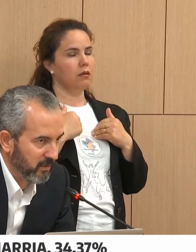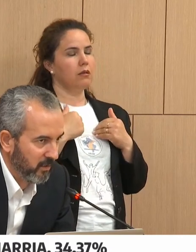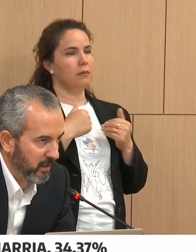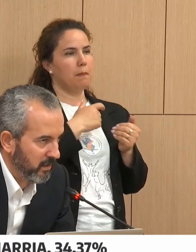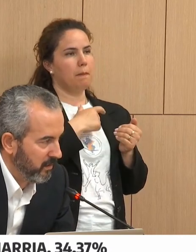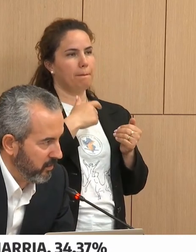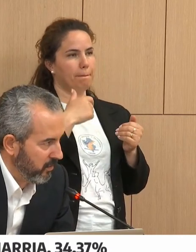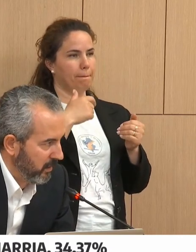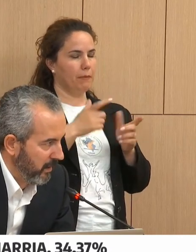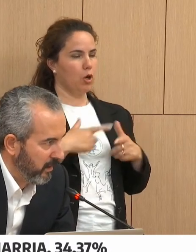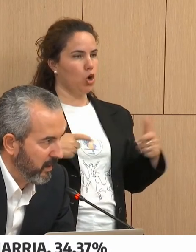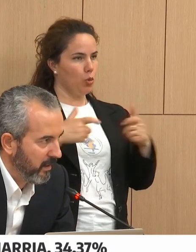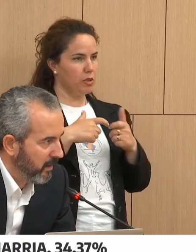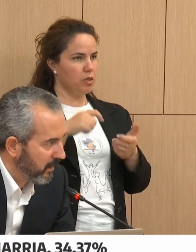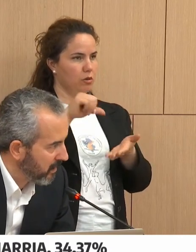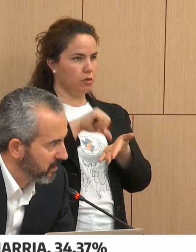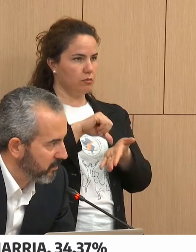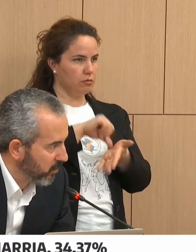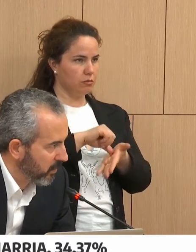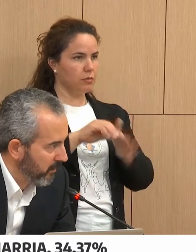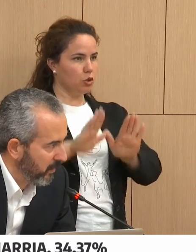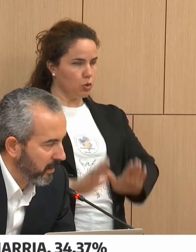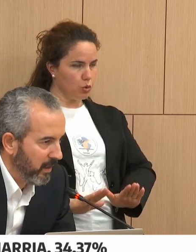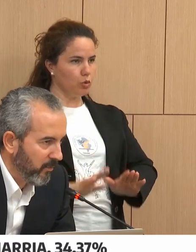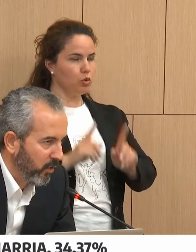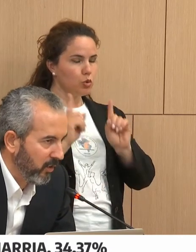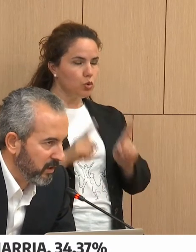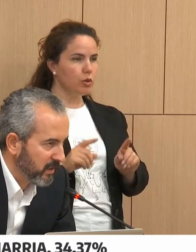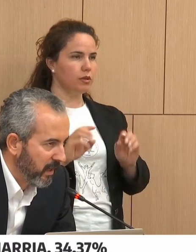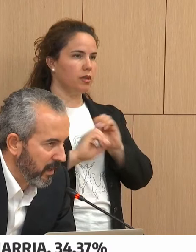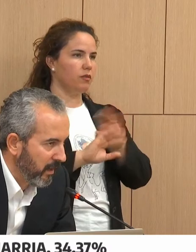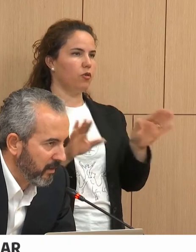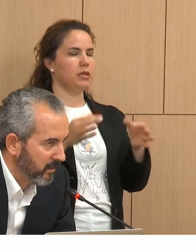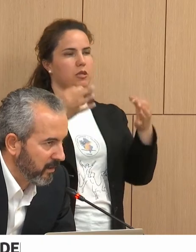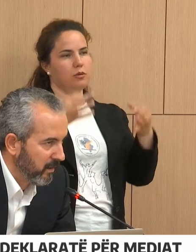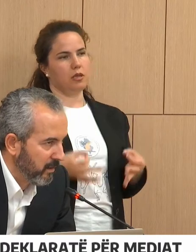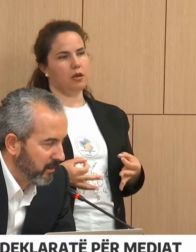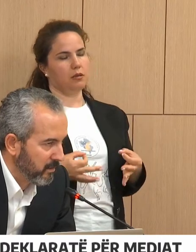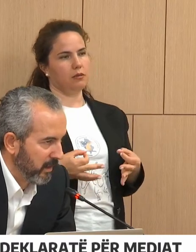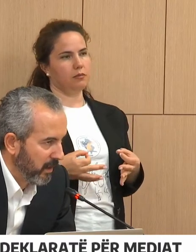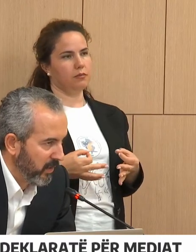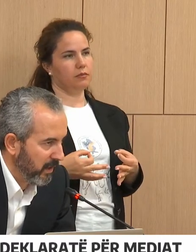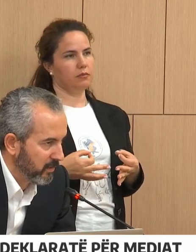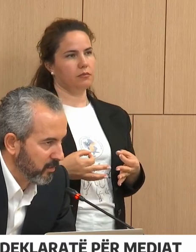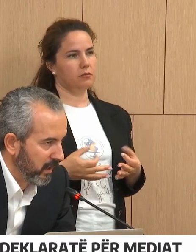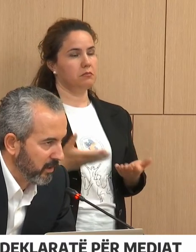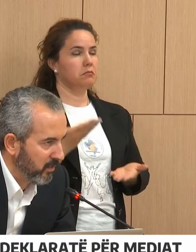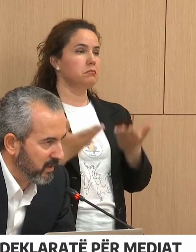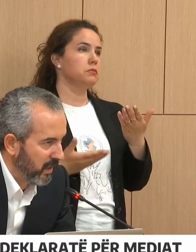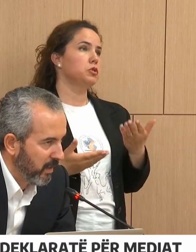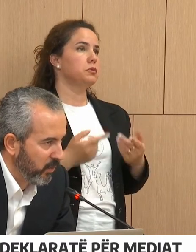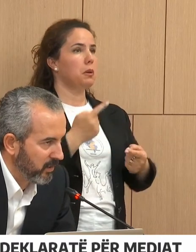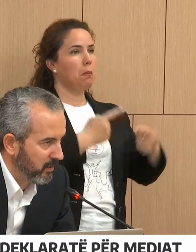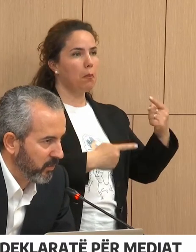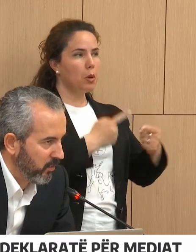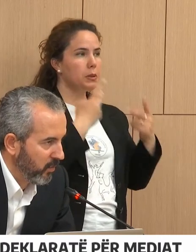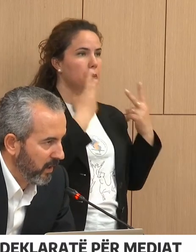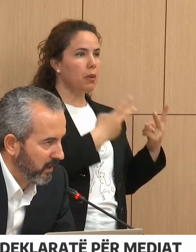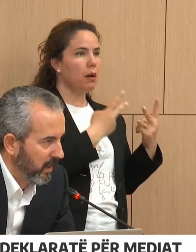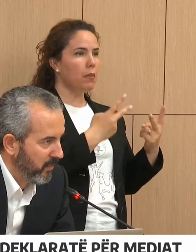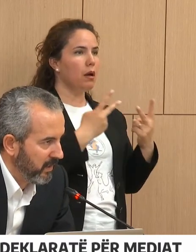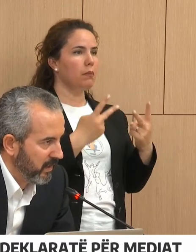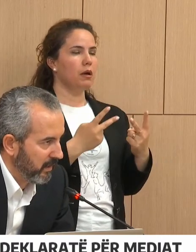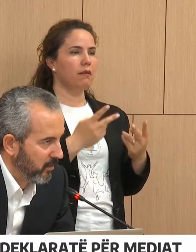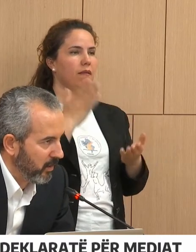tjetë informacioni zyrtar janë spekulime po disa se janë tabile rezultate po disa raporte të